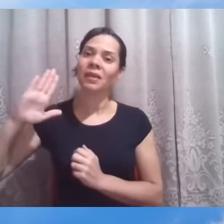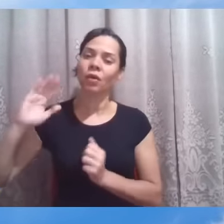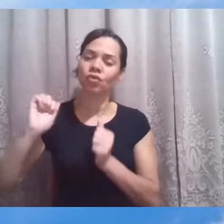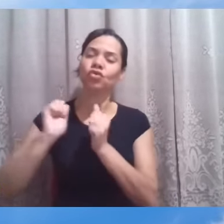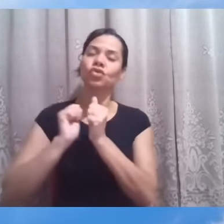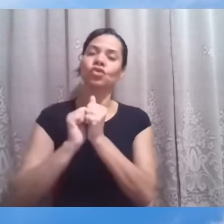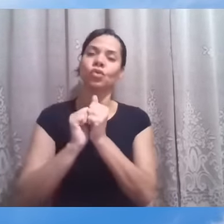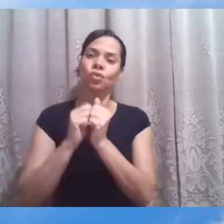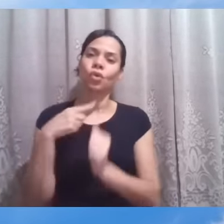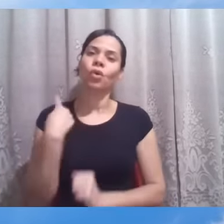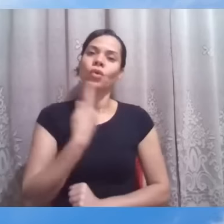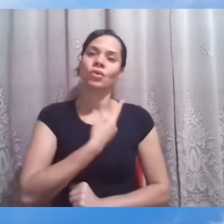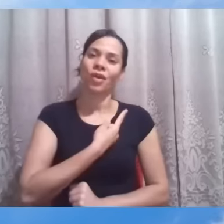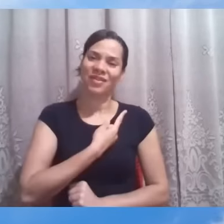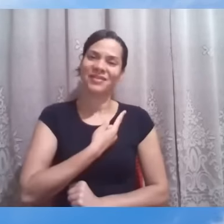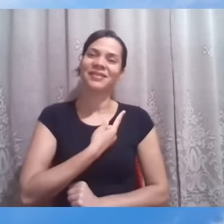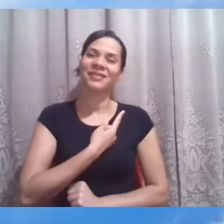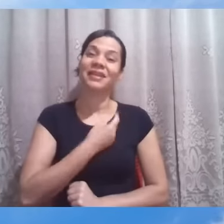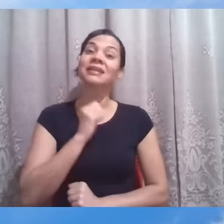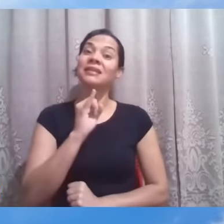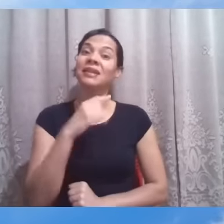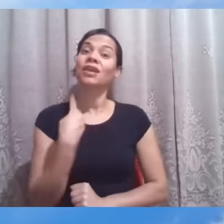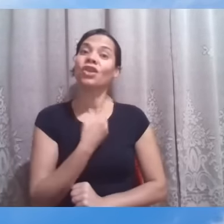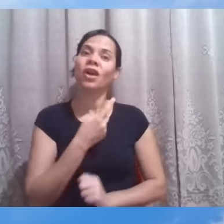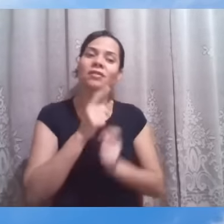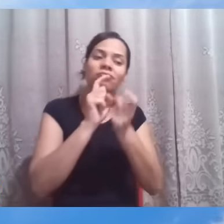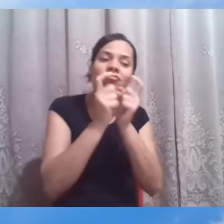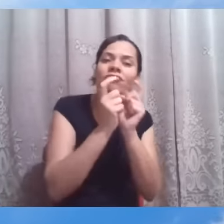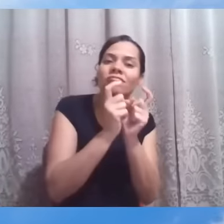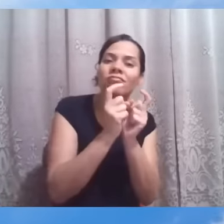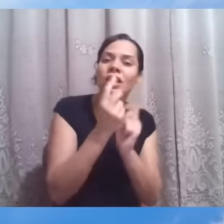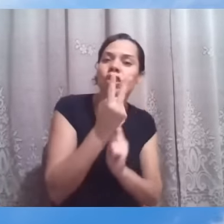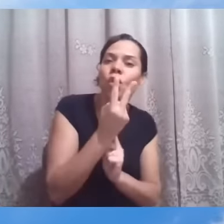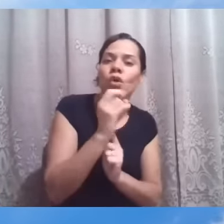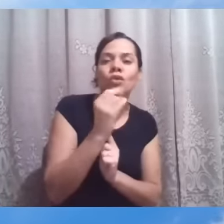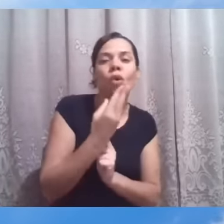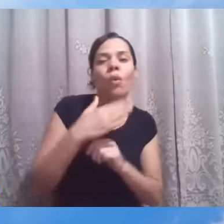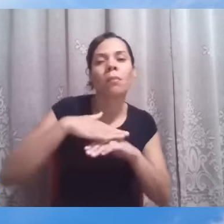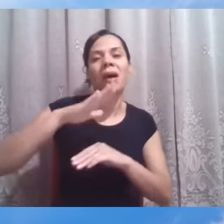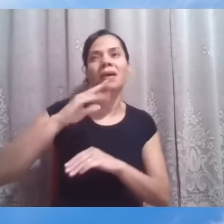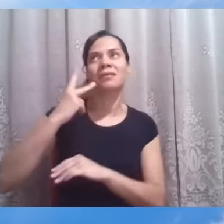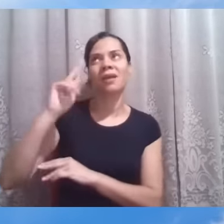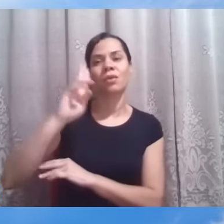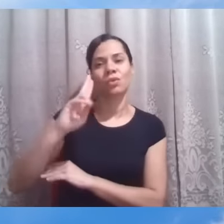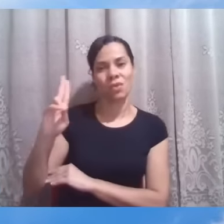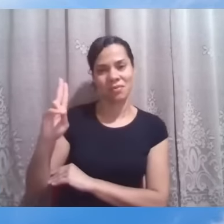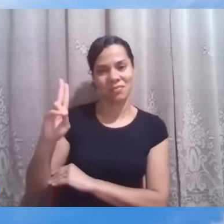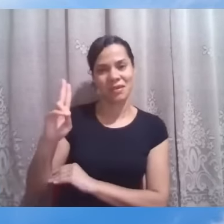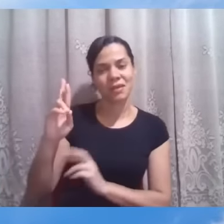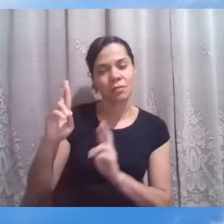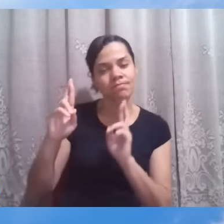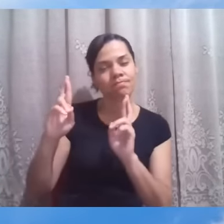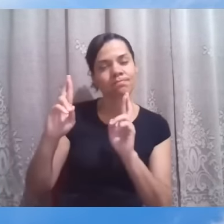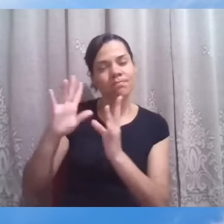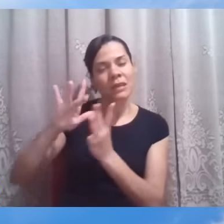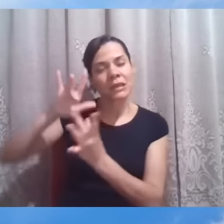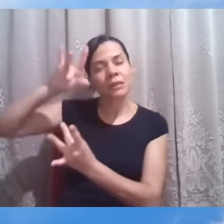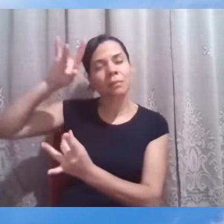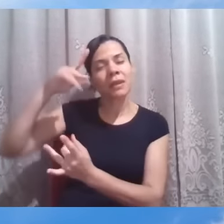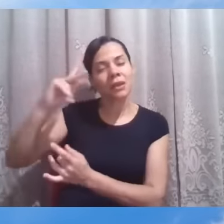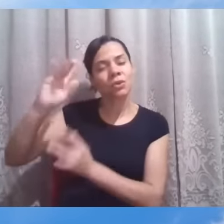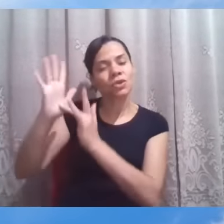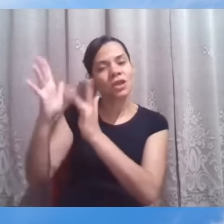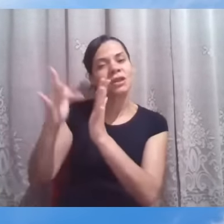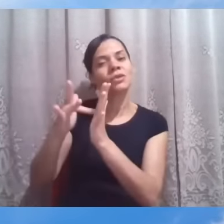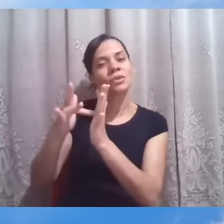de nós quando nos reuníssemos dois ou mais em seu nome. Então que o espírito do Mestre, a sua presença, o